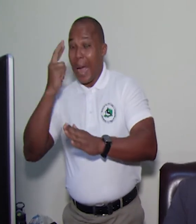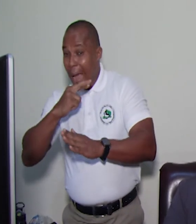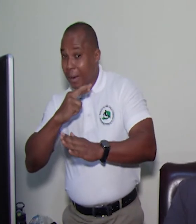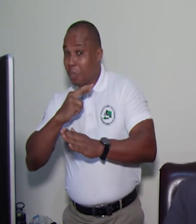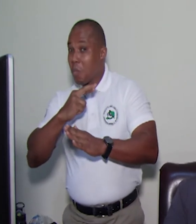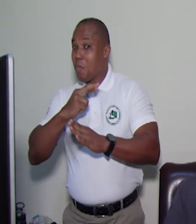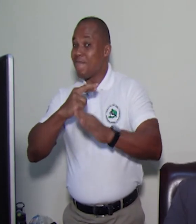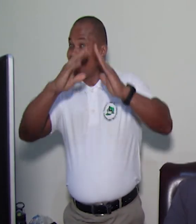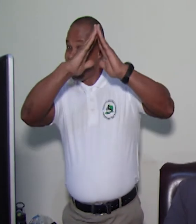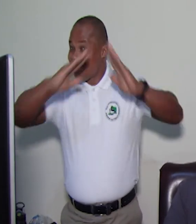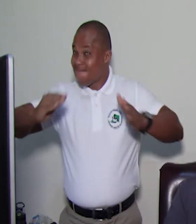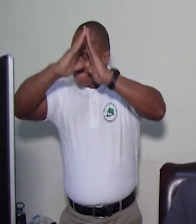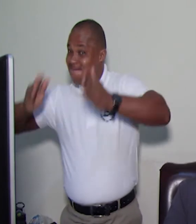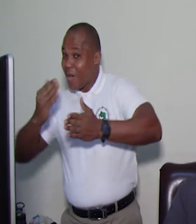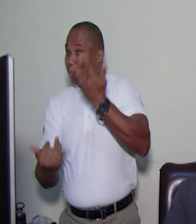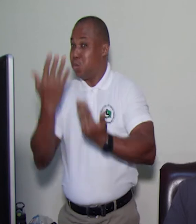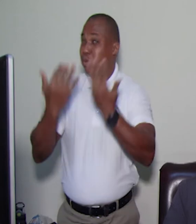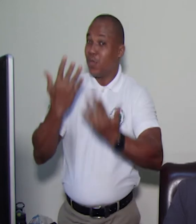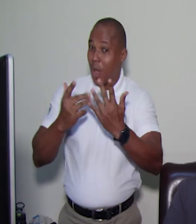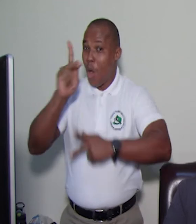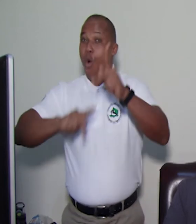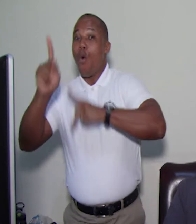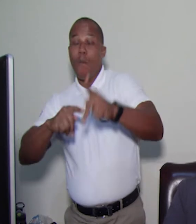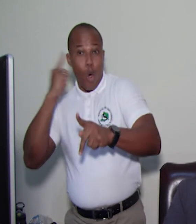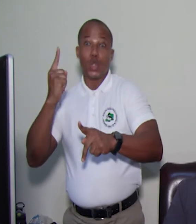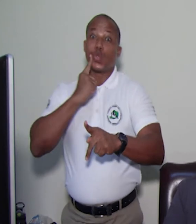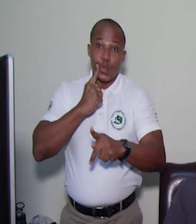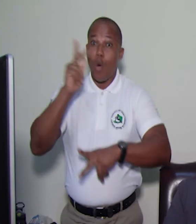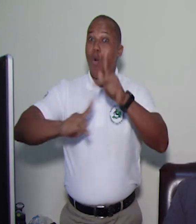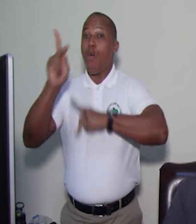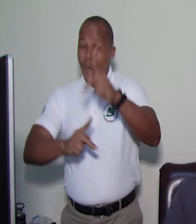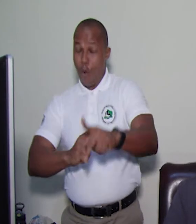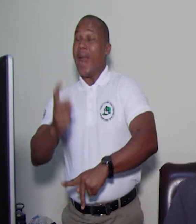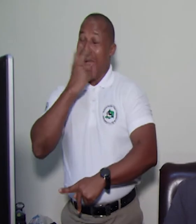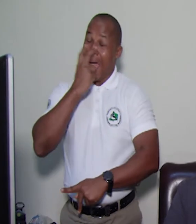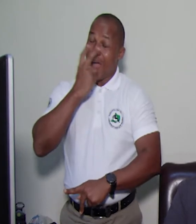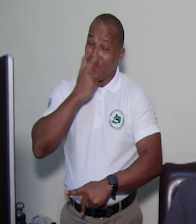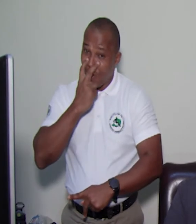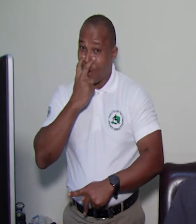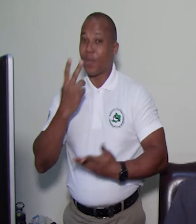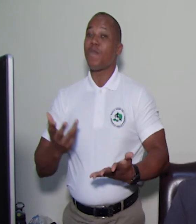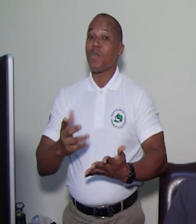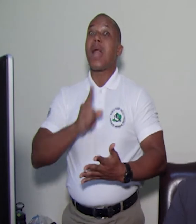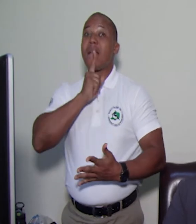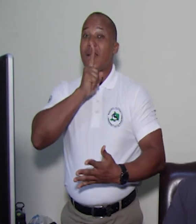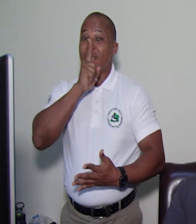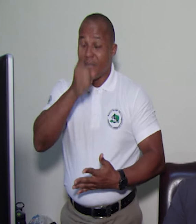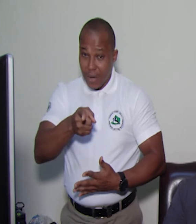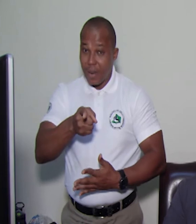handikapé. Genye moun ki soude, genye moun ki parwe, genye moun ki genye handikap fizik la do yo. Efektiveman,